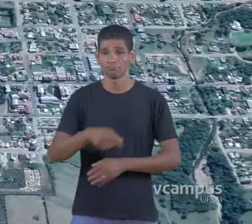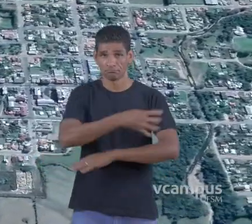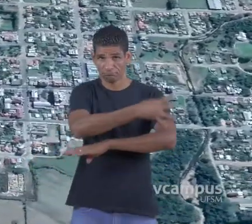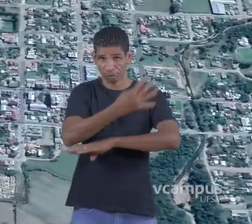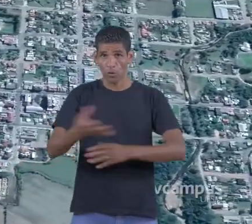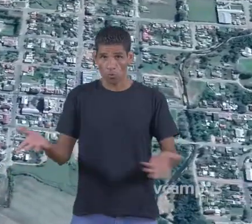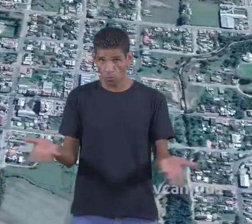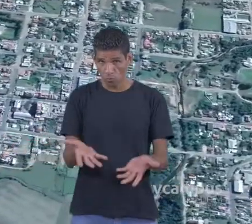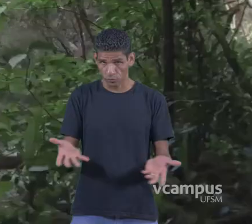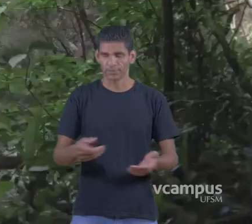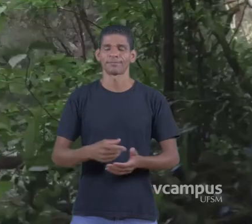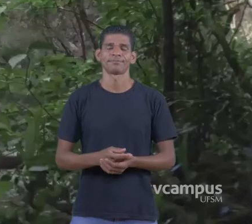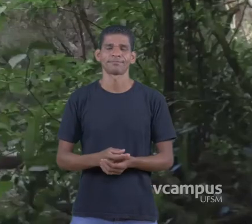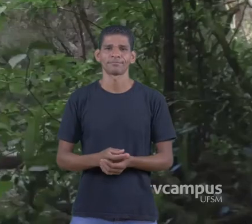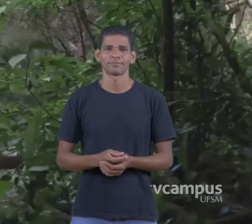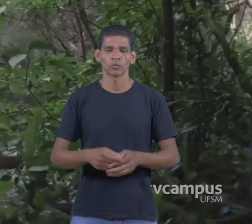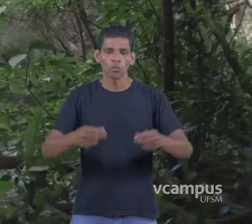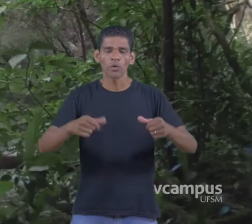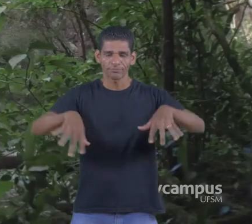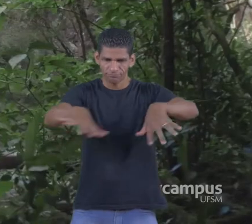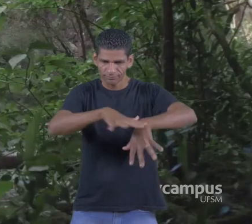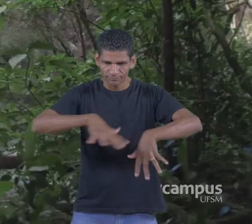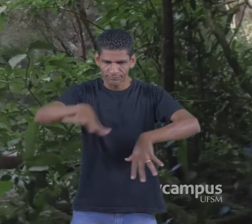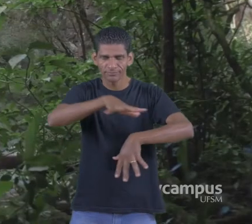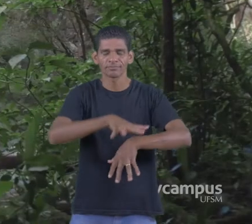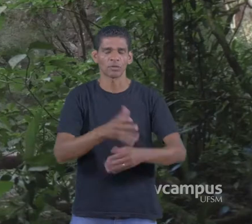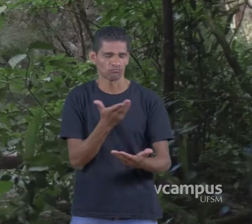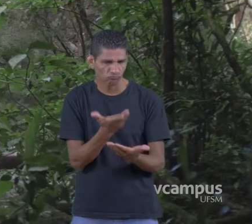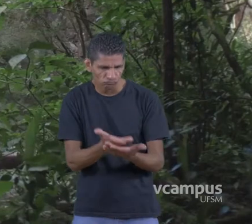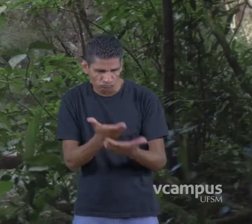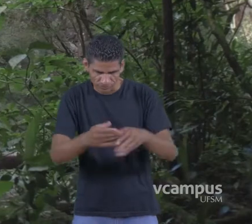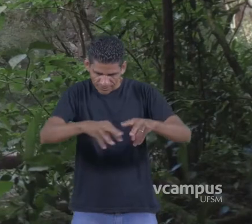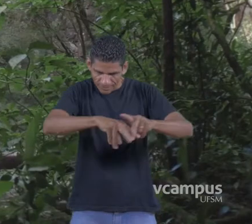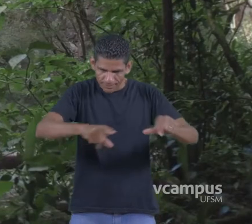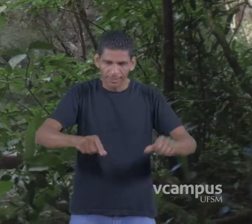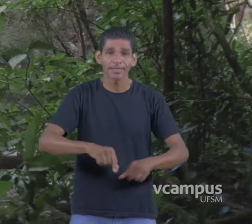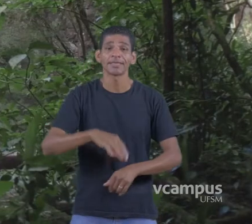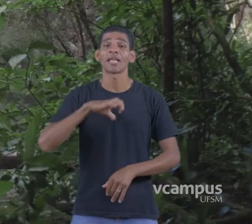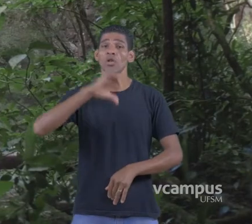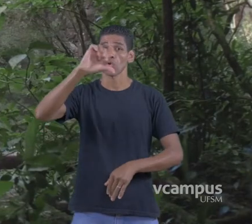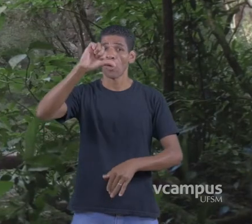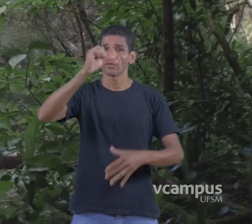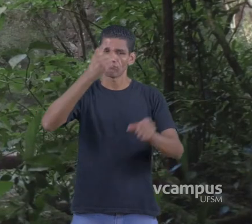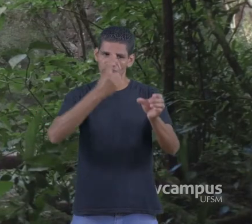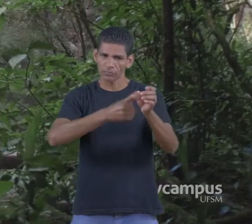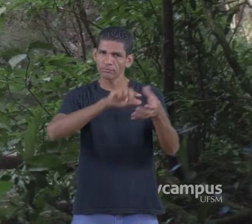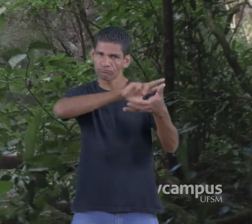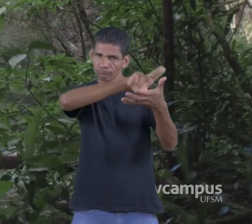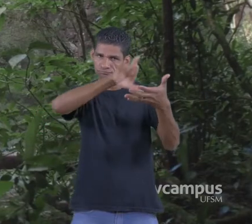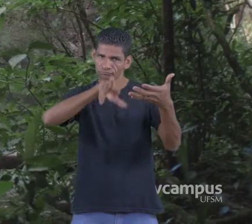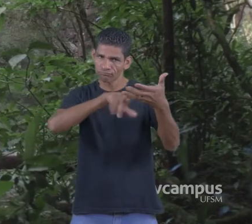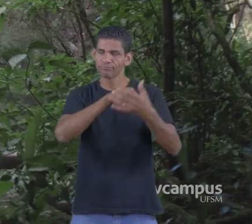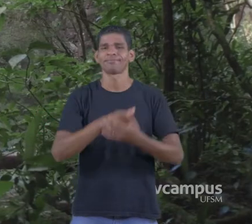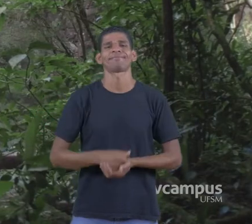A Quarta Colônia hoje O território do Geoparque Quarta Colônia Que é composto de nove municípios